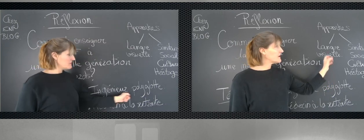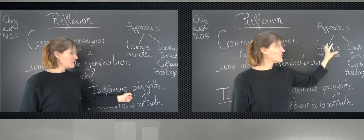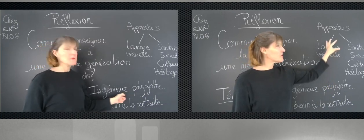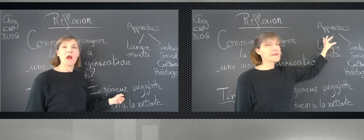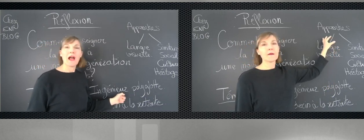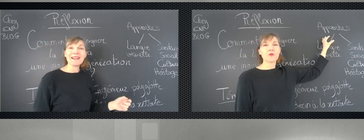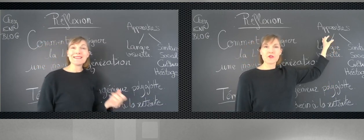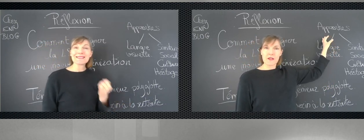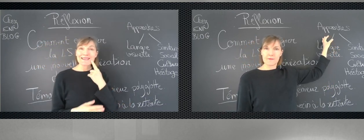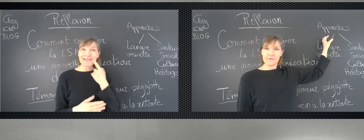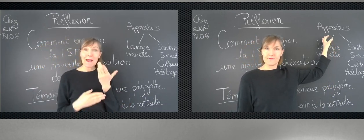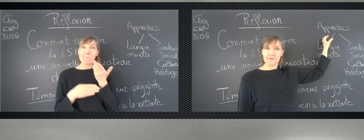'ayant que cette approche-là.